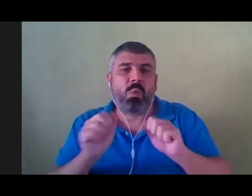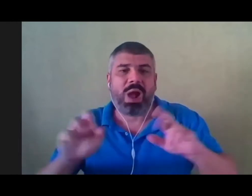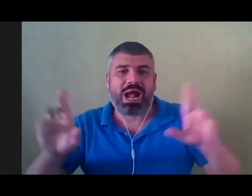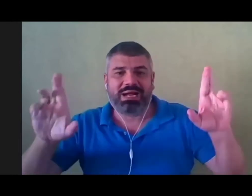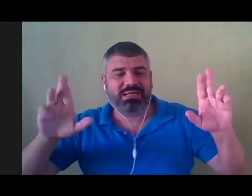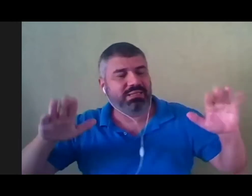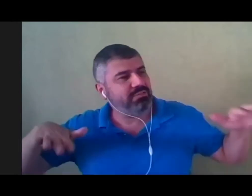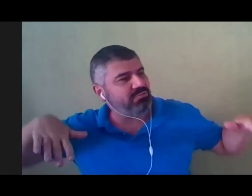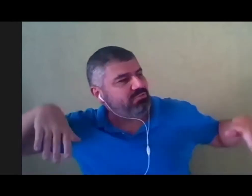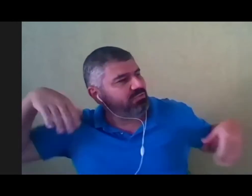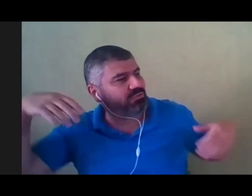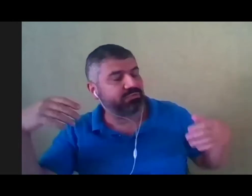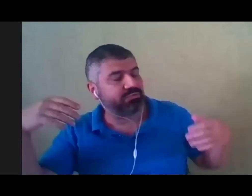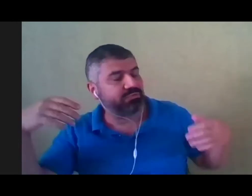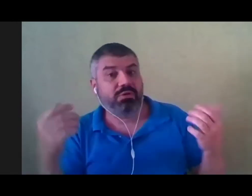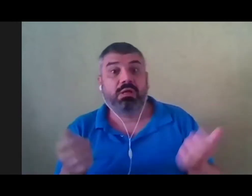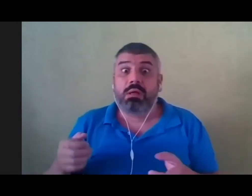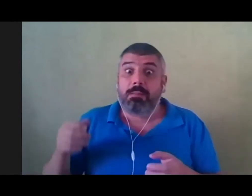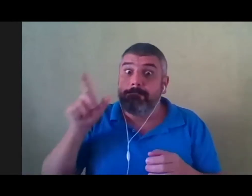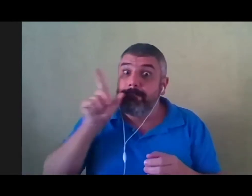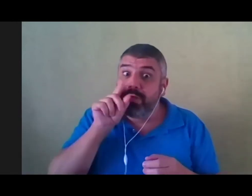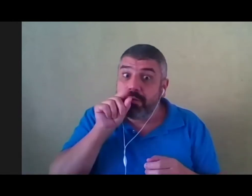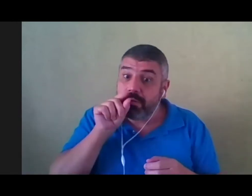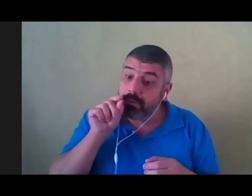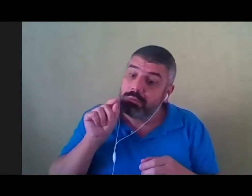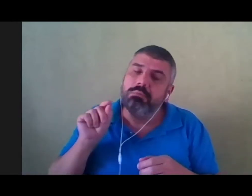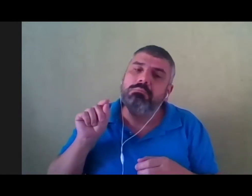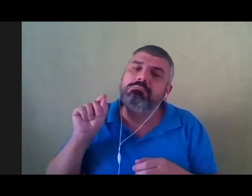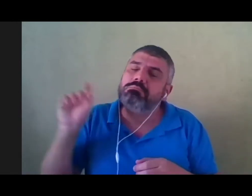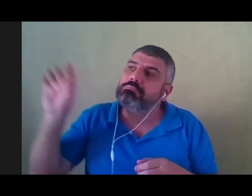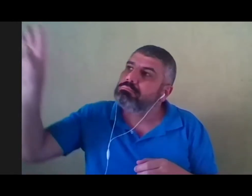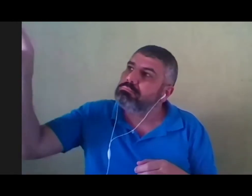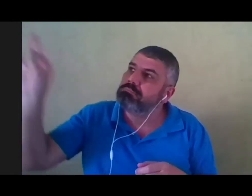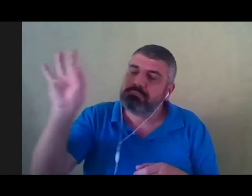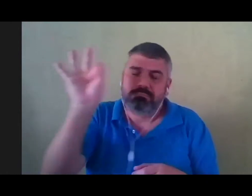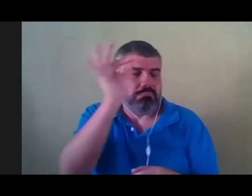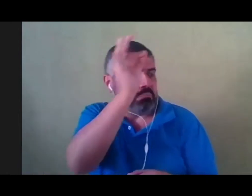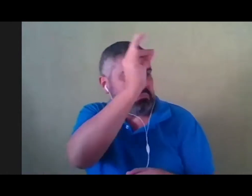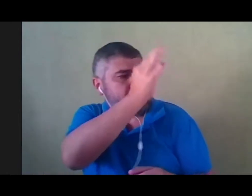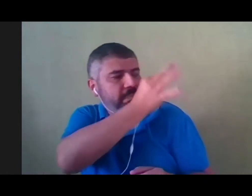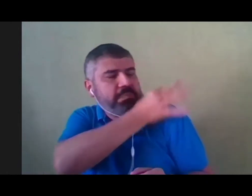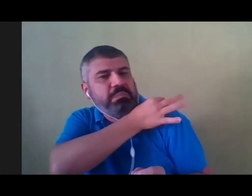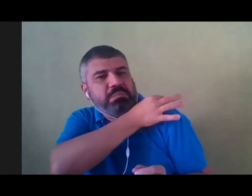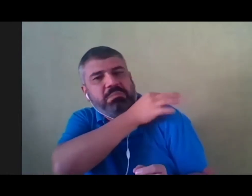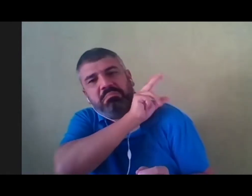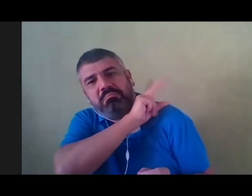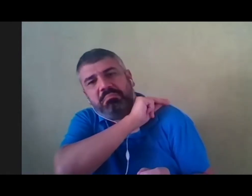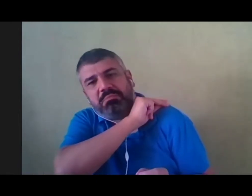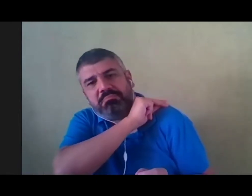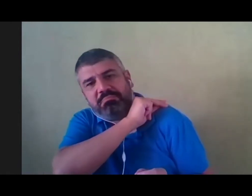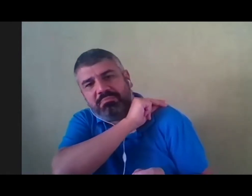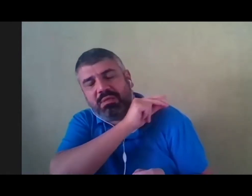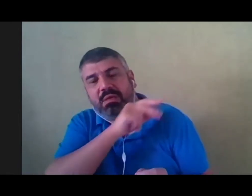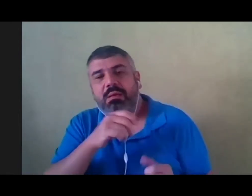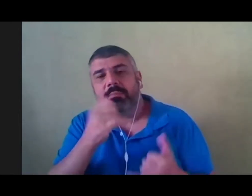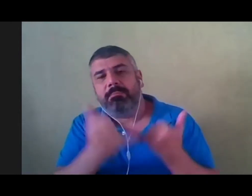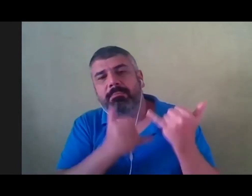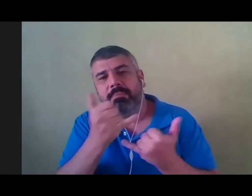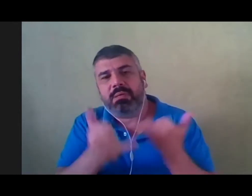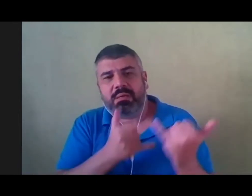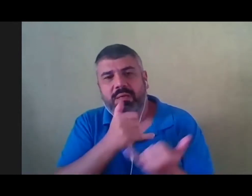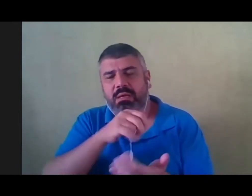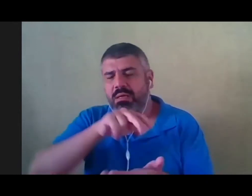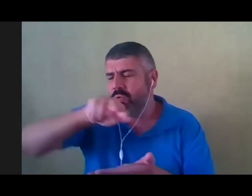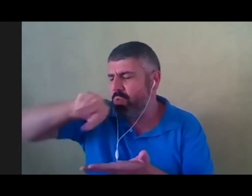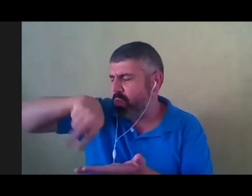os passarinhos se aproximavam, ela pegava um e já colocava no seu ombro. E ia brincar com os passarinhos no rodopiar